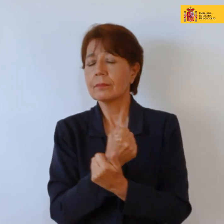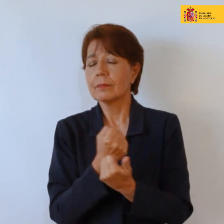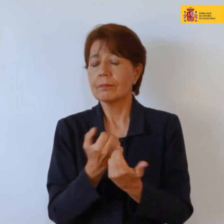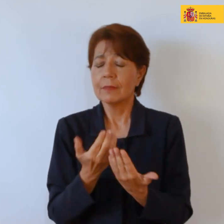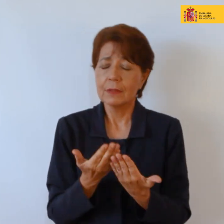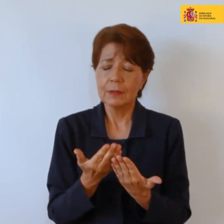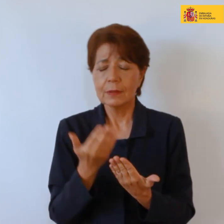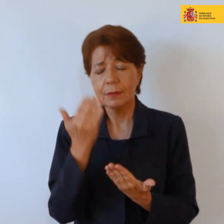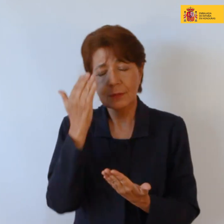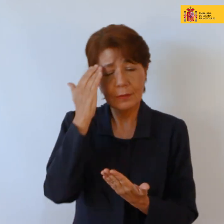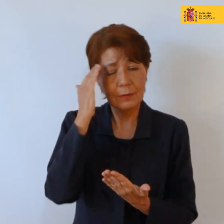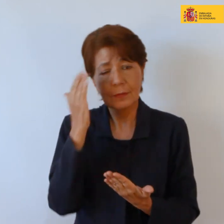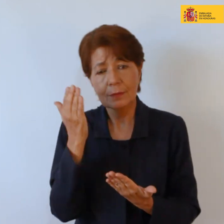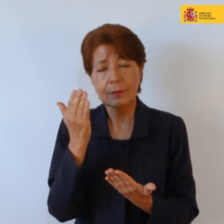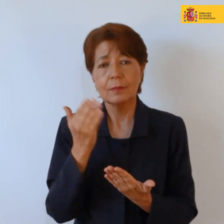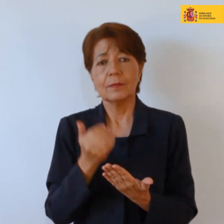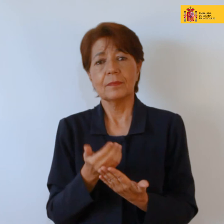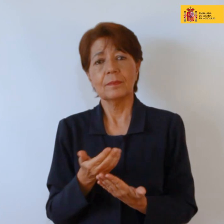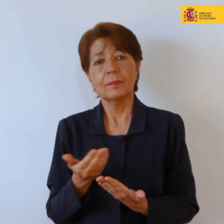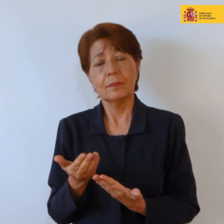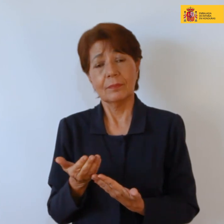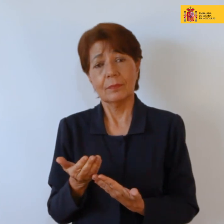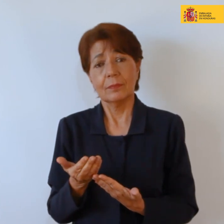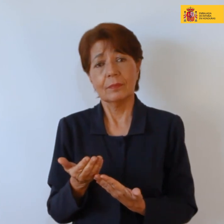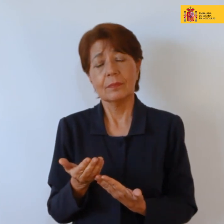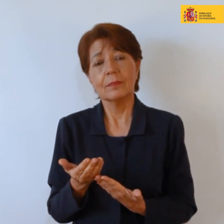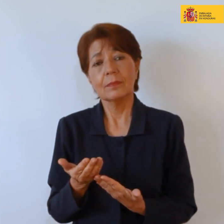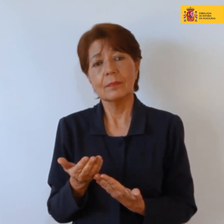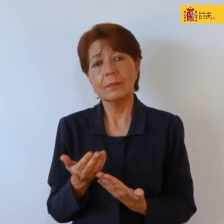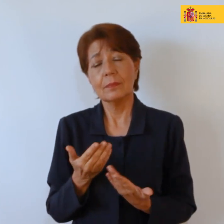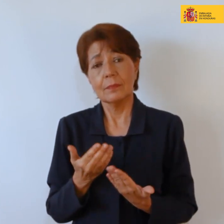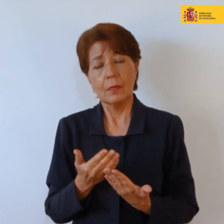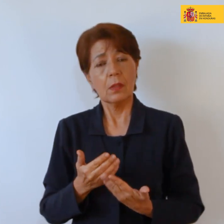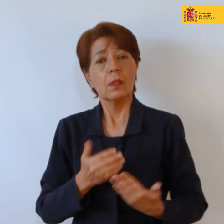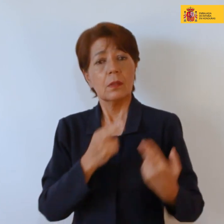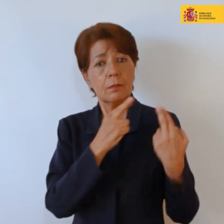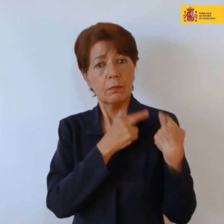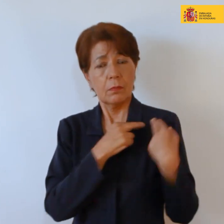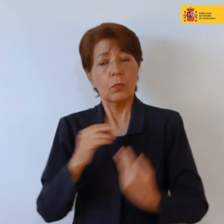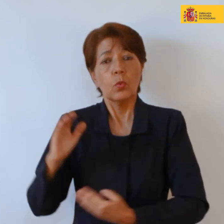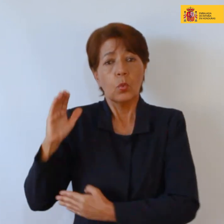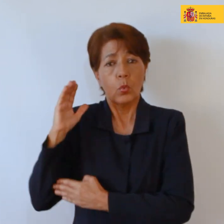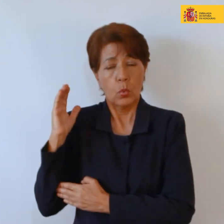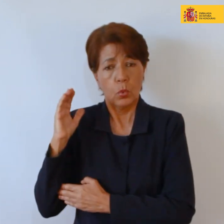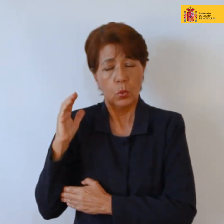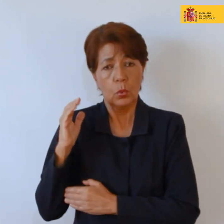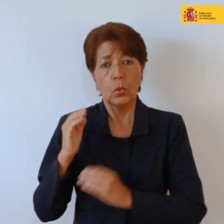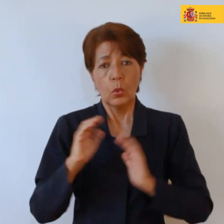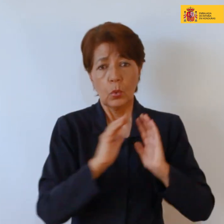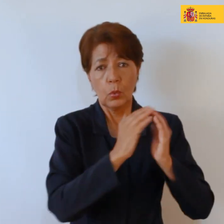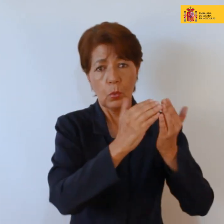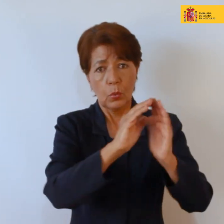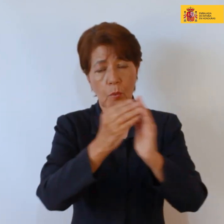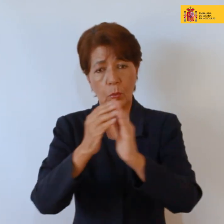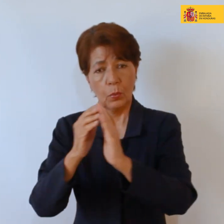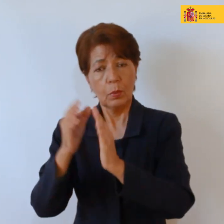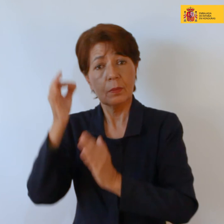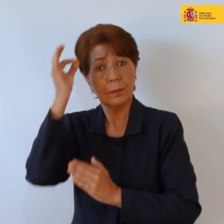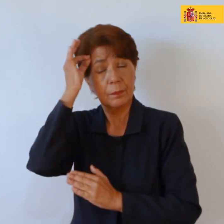no sé y y de compromiso con con su pueblo entonces bueno